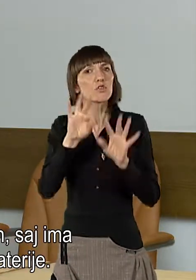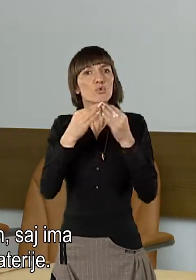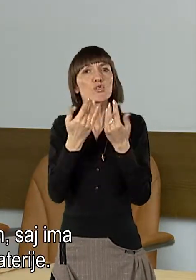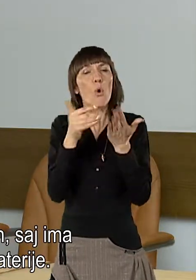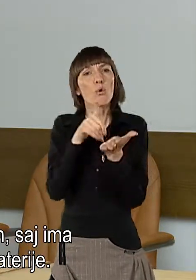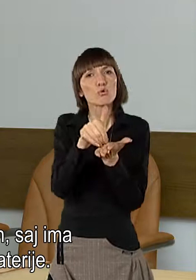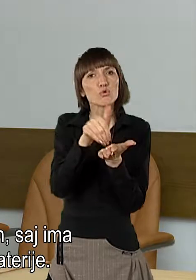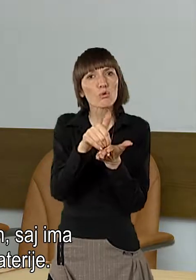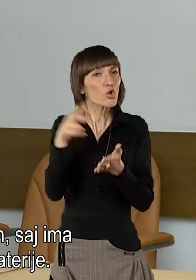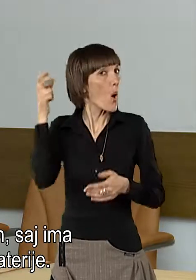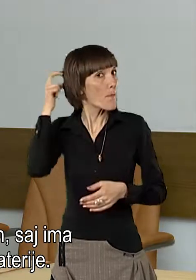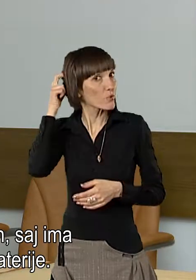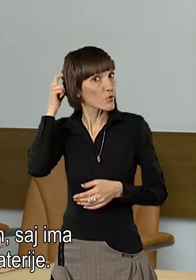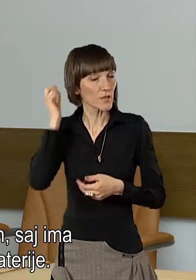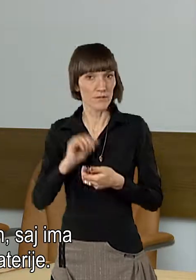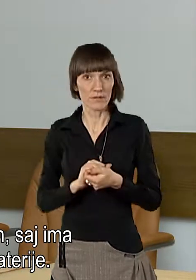proračuna, ne.